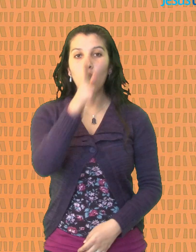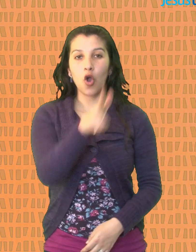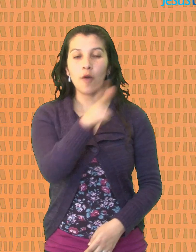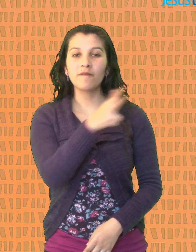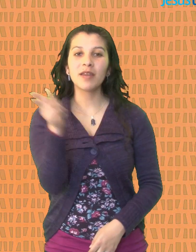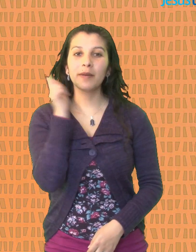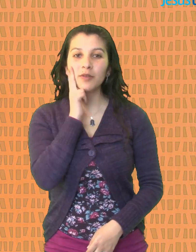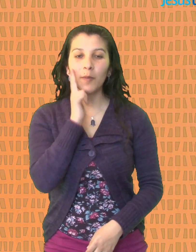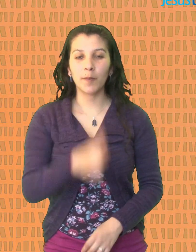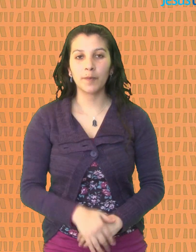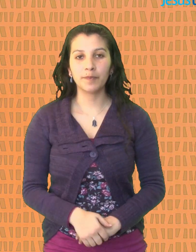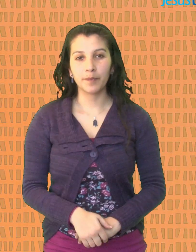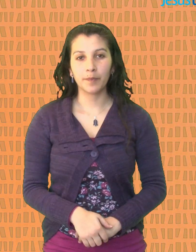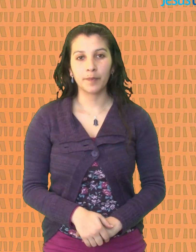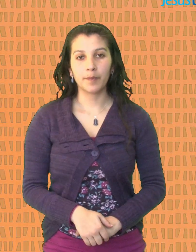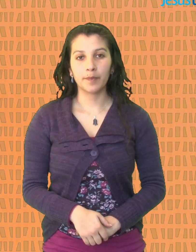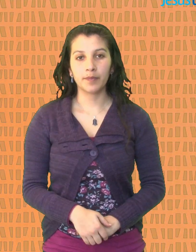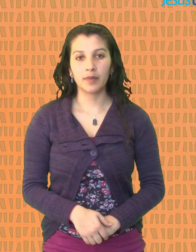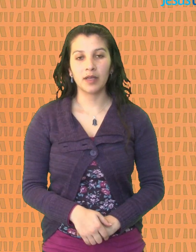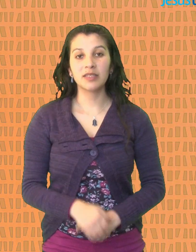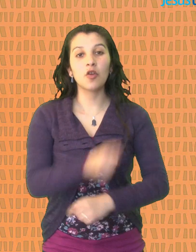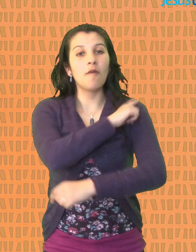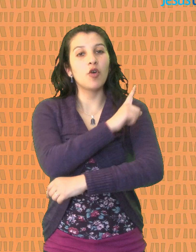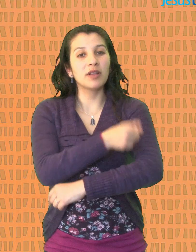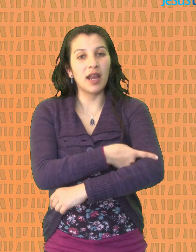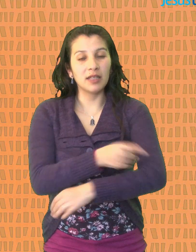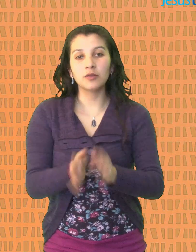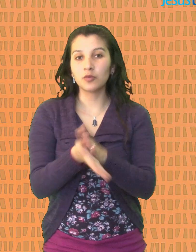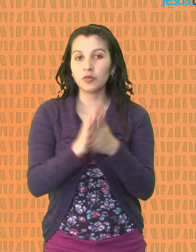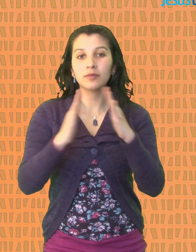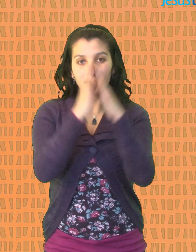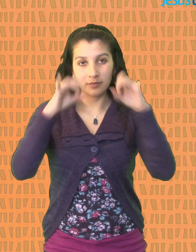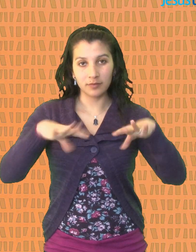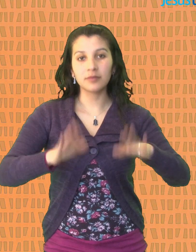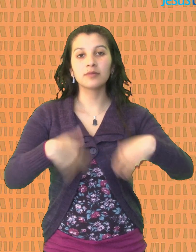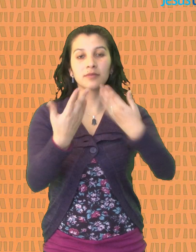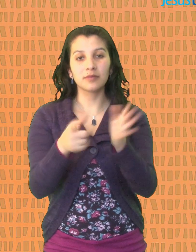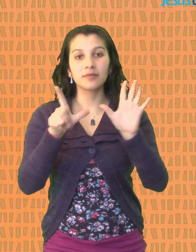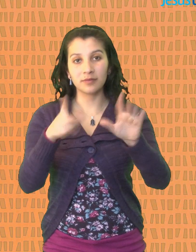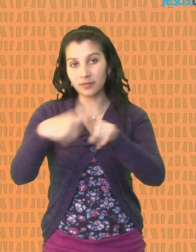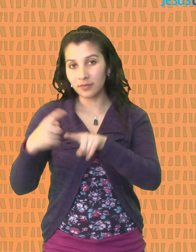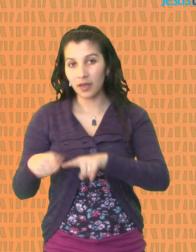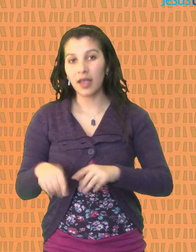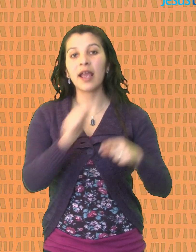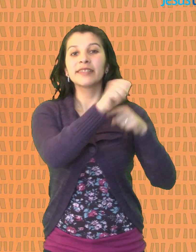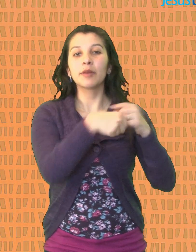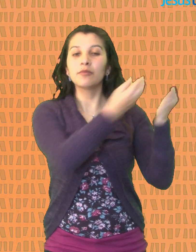Confirmación Se nos fortalecen los dones del Espíritu Santo recibidos en el bautismo y nos convertimos